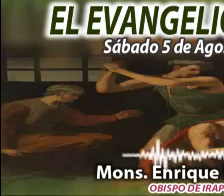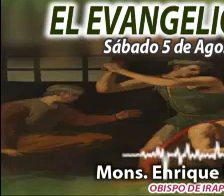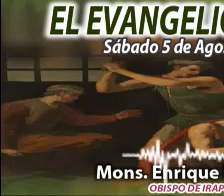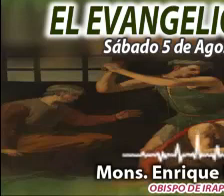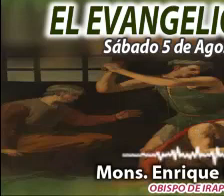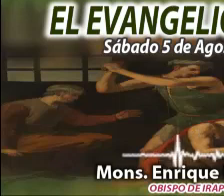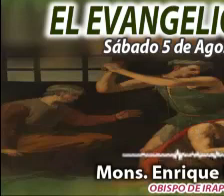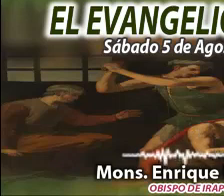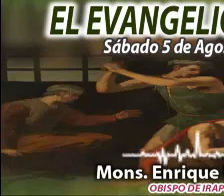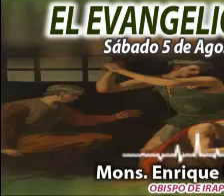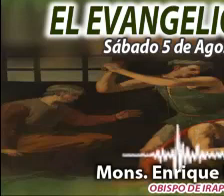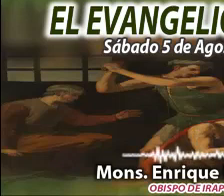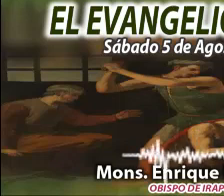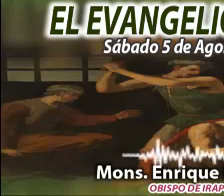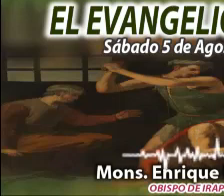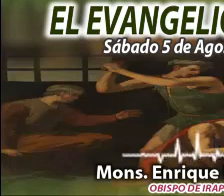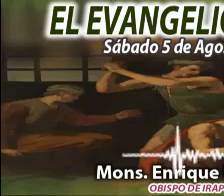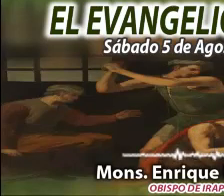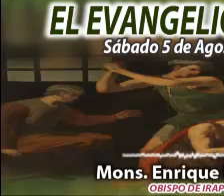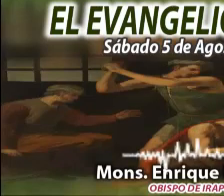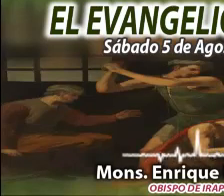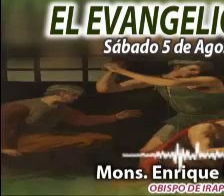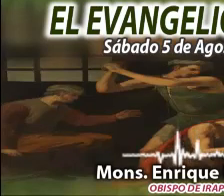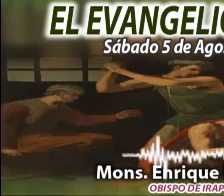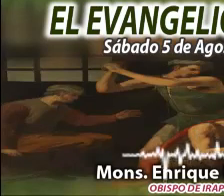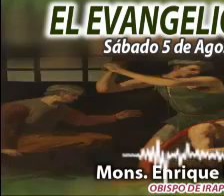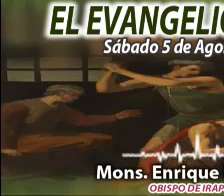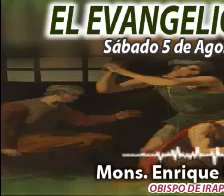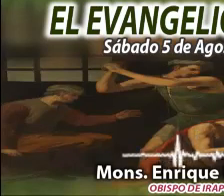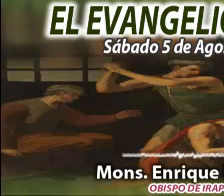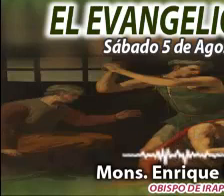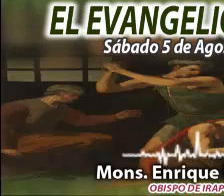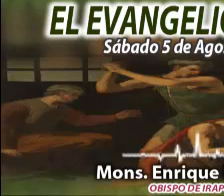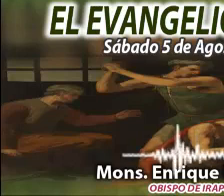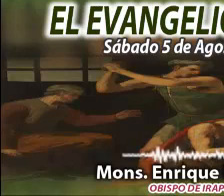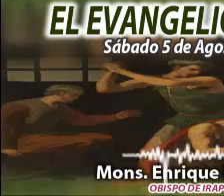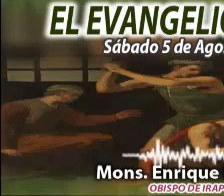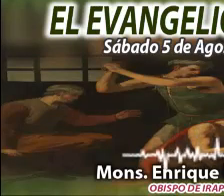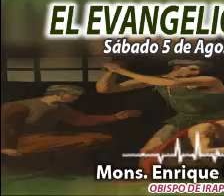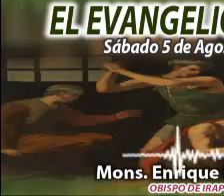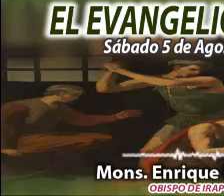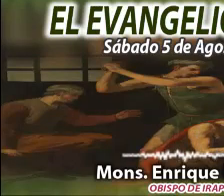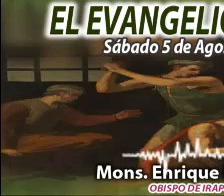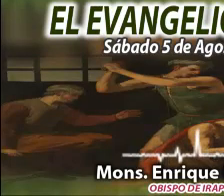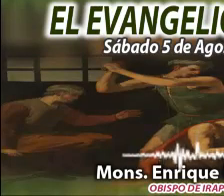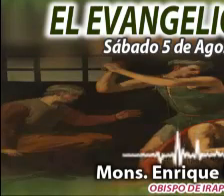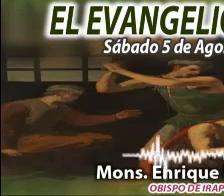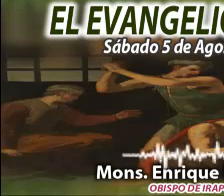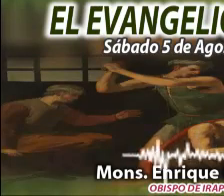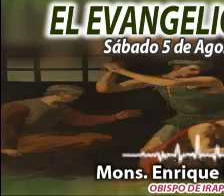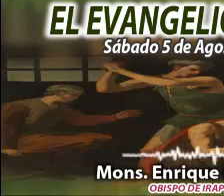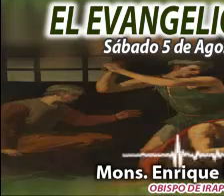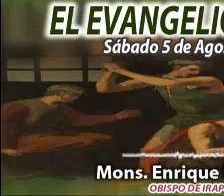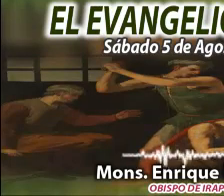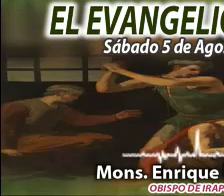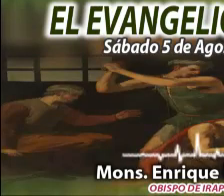Día a día, alimentándonos de la Palabra del Señor. En la voz de Monseñor Enrique